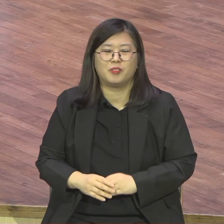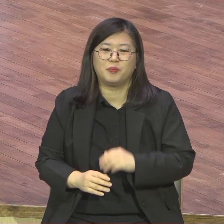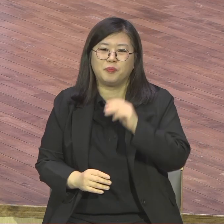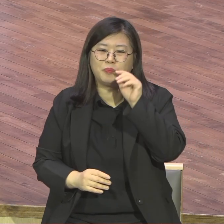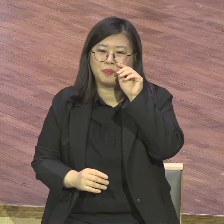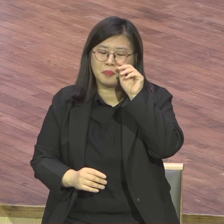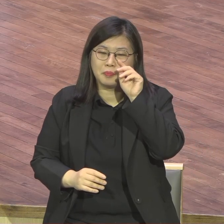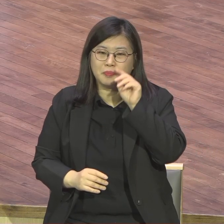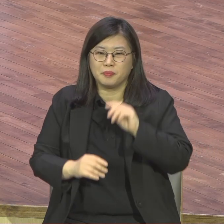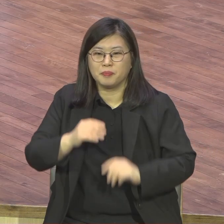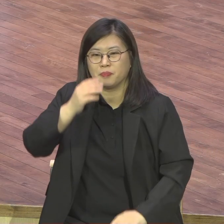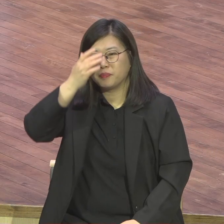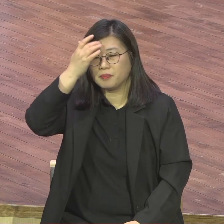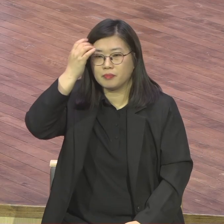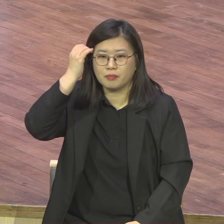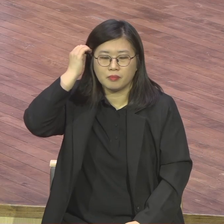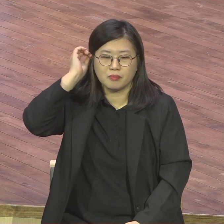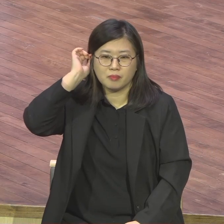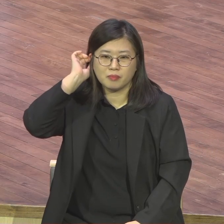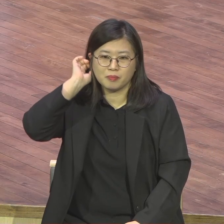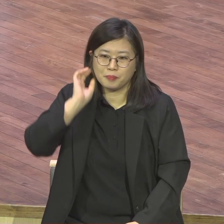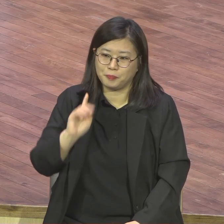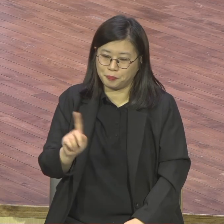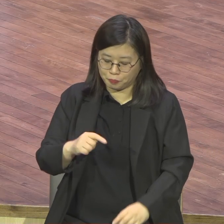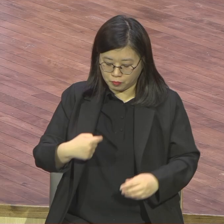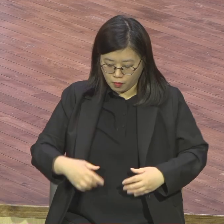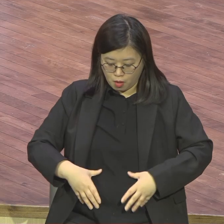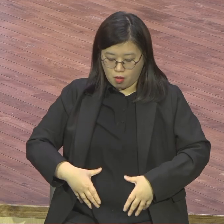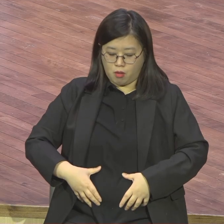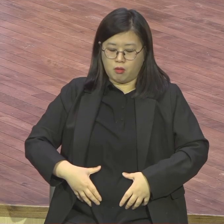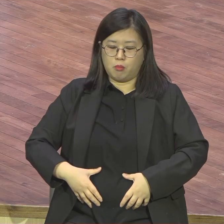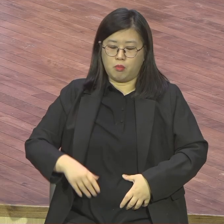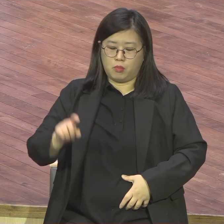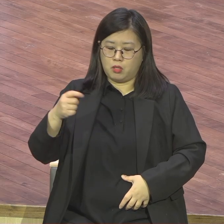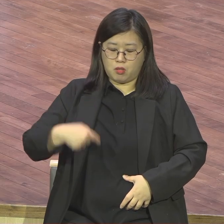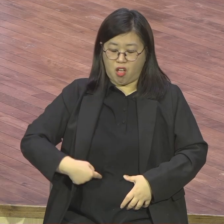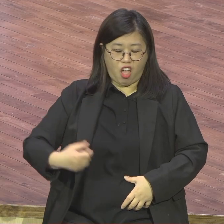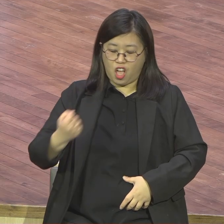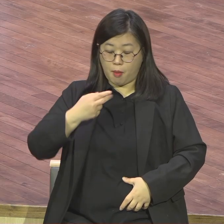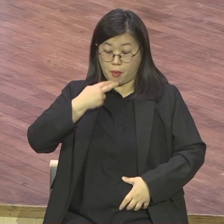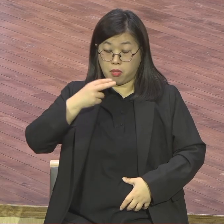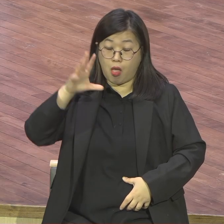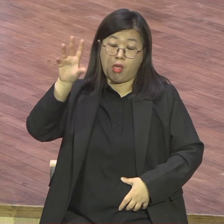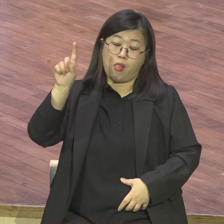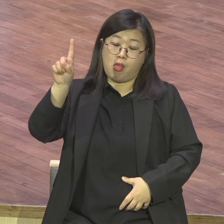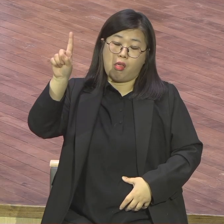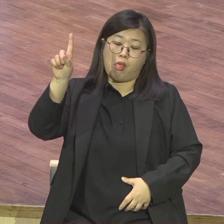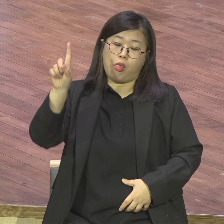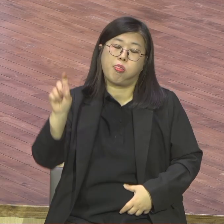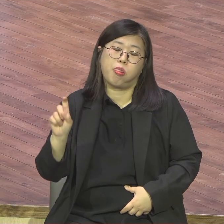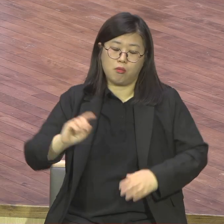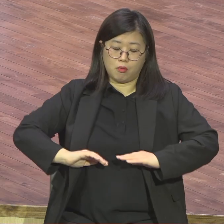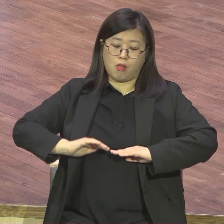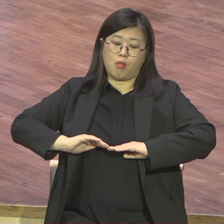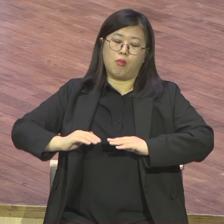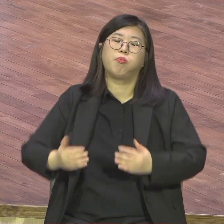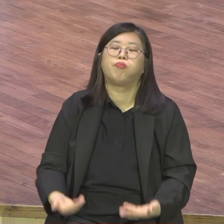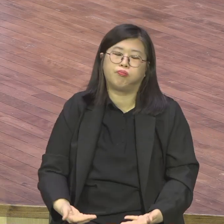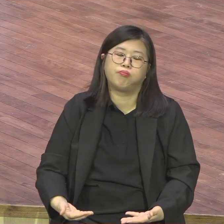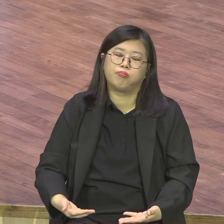복근을 키워주면 딱 잡히네. 138 가지고 여러분 딱 쫄으면 교회 일하면서 전혀 힘들지